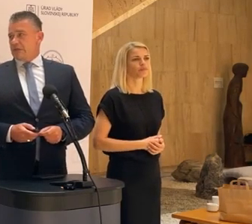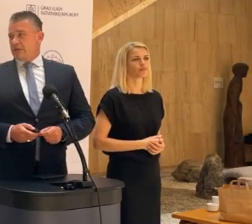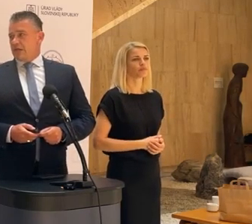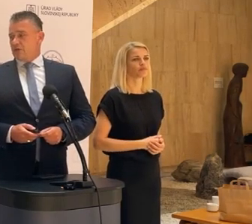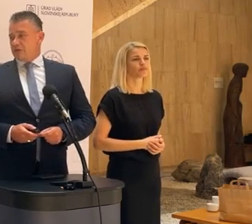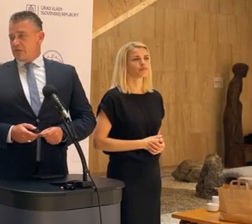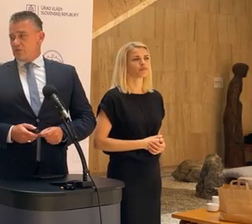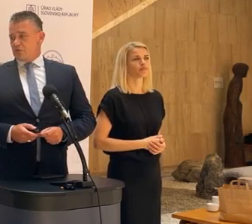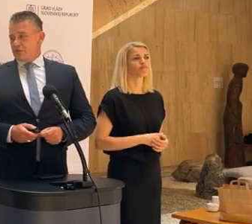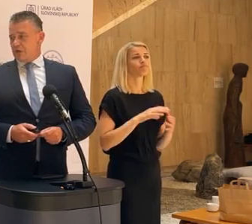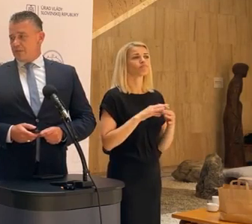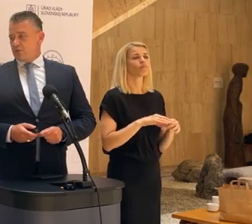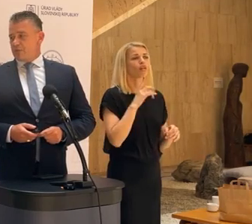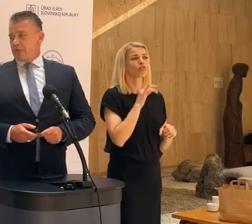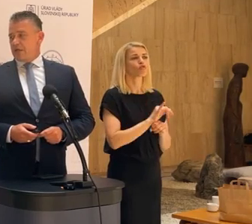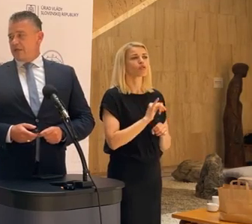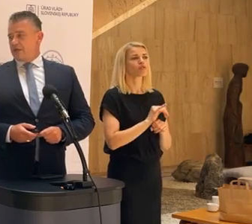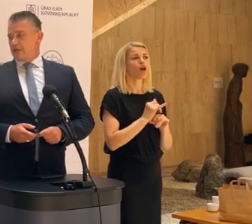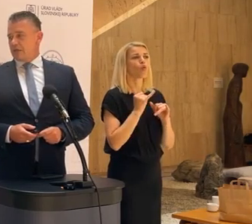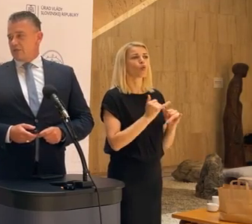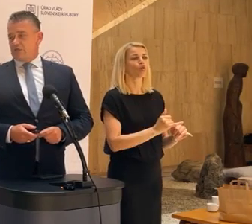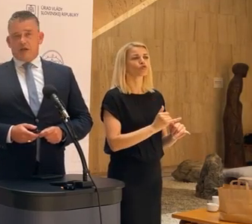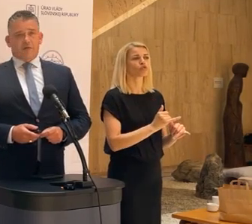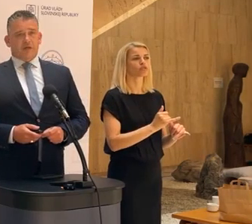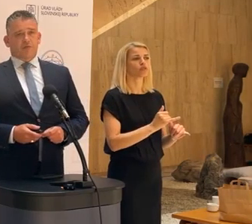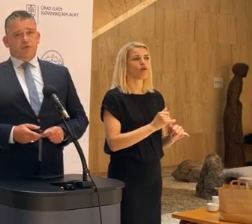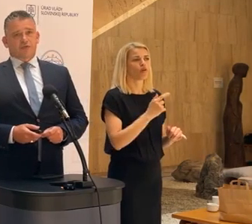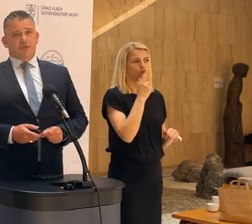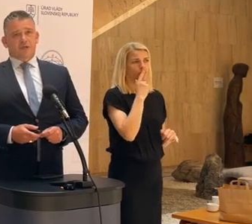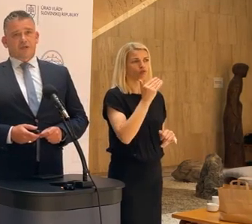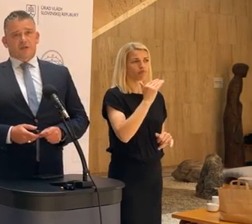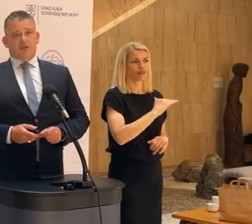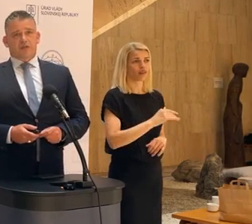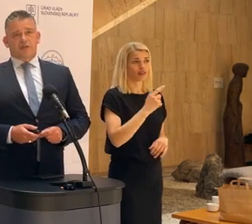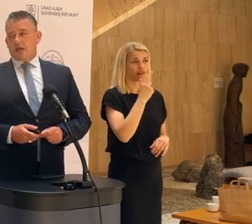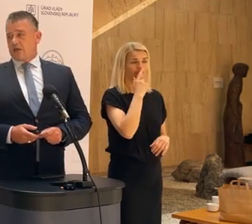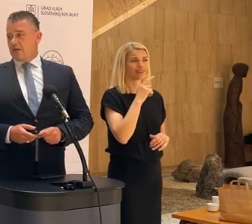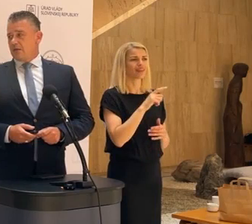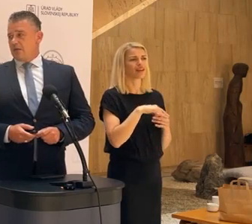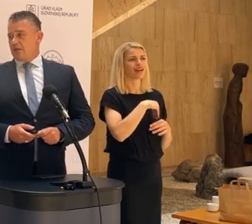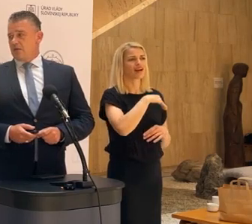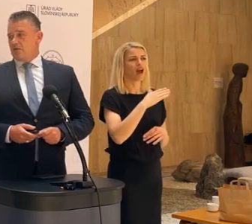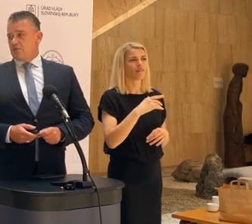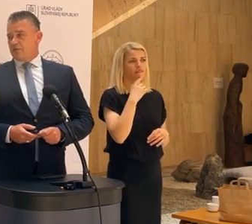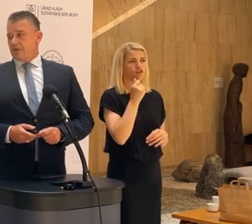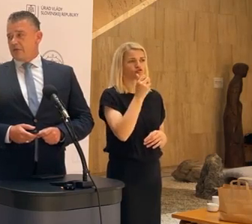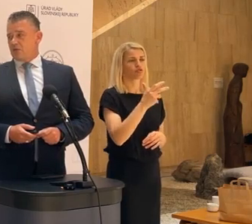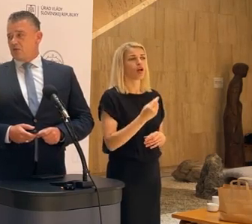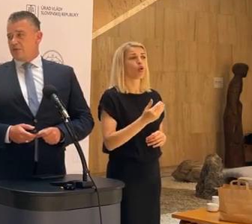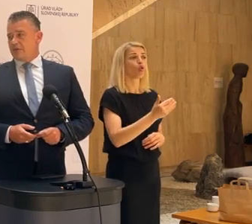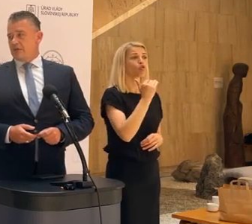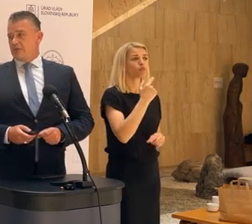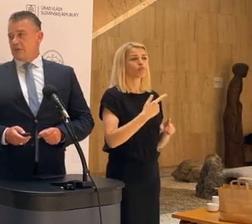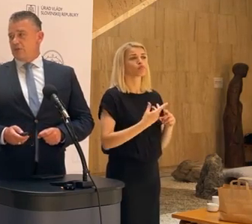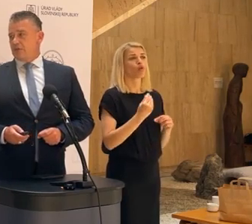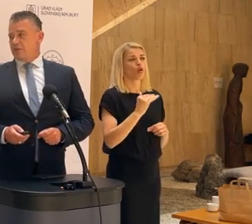Čo sa týka dočasného útočiska pre dospelých a detí, na tomto grafe máte možnosť vidieť čísla, koľko dospelých a